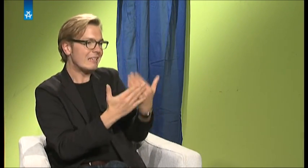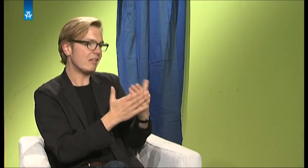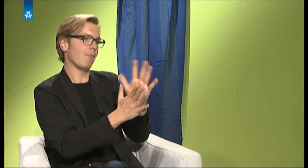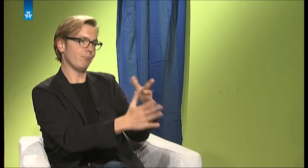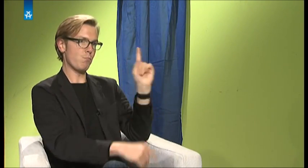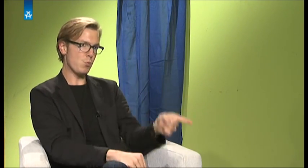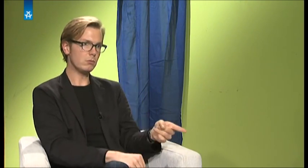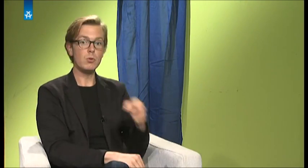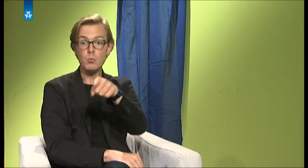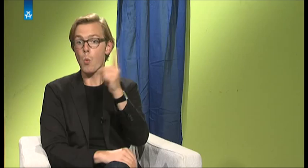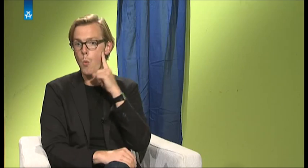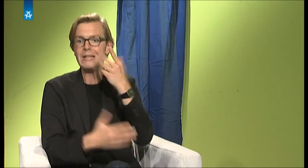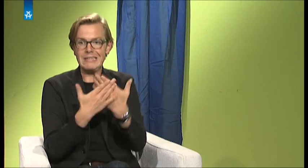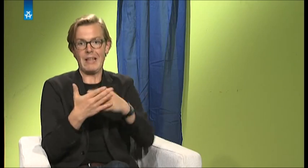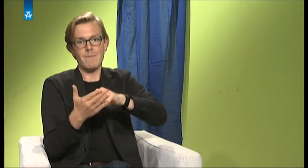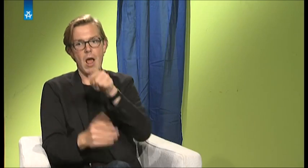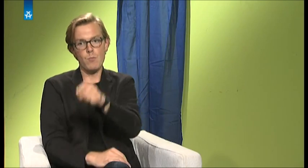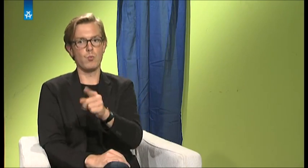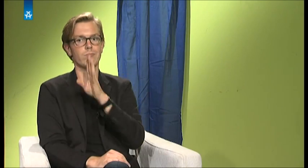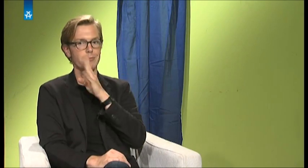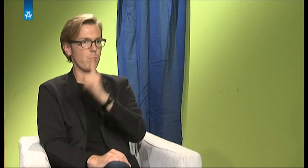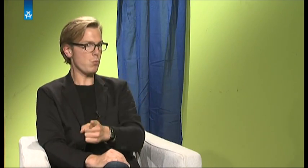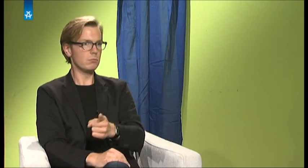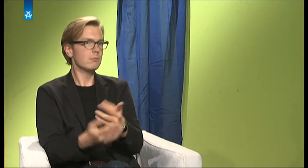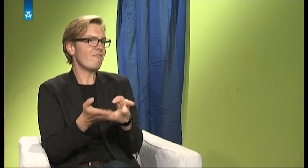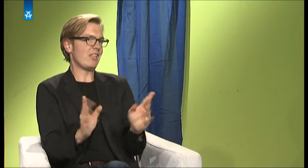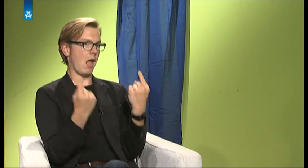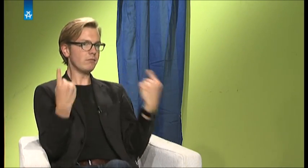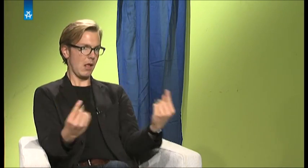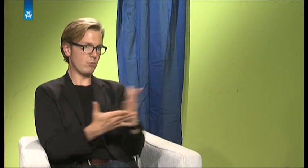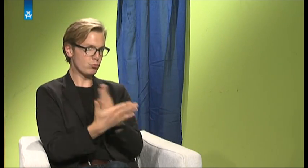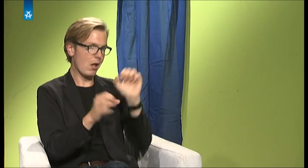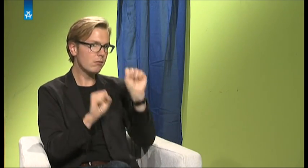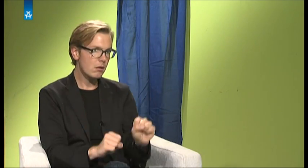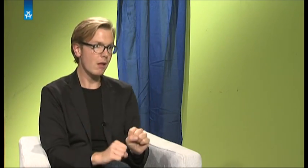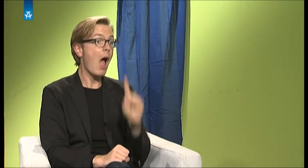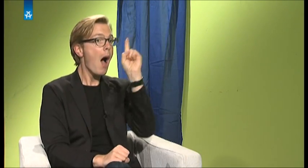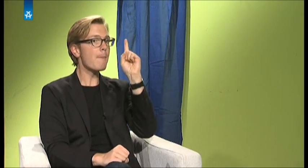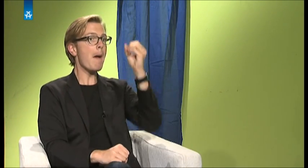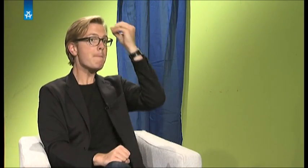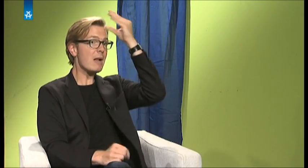wichtig ist auf jeden Fall, dass das Bildungsniveau sich nicht reduziert, sondern dass das Bildungsniveau in beiden Richtungen gleich hoch ist.